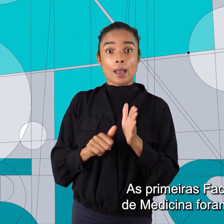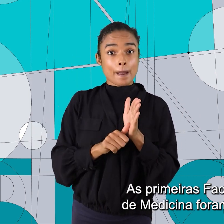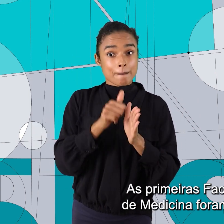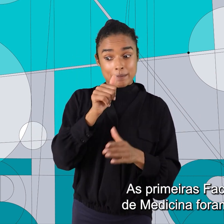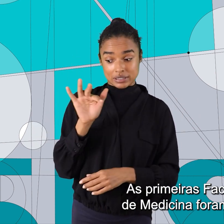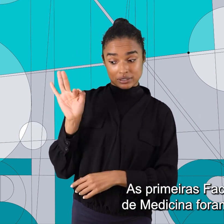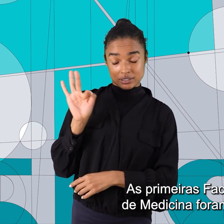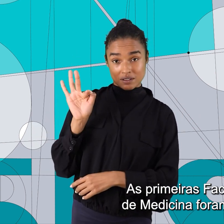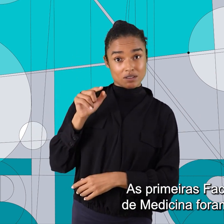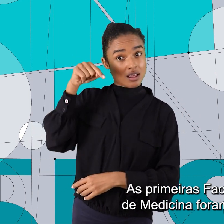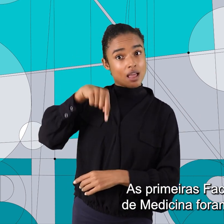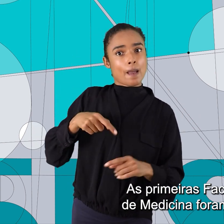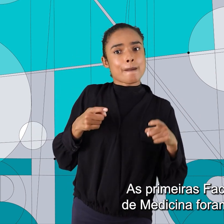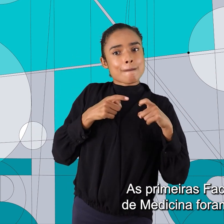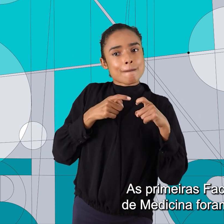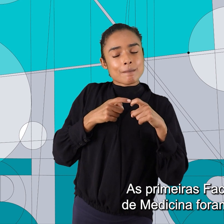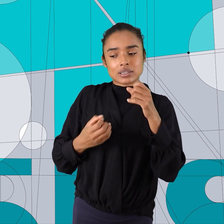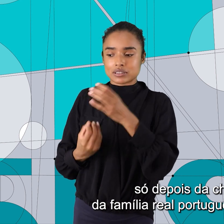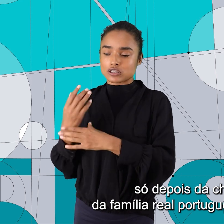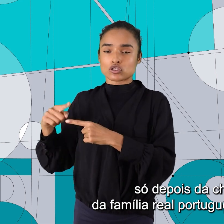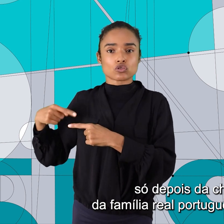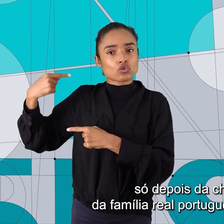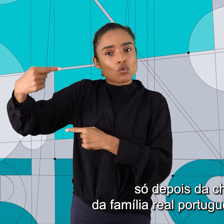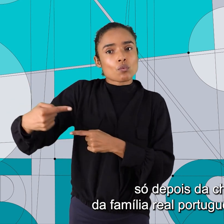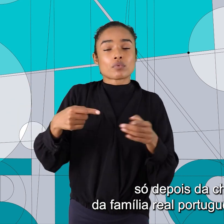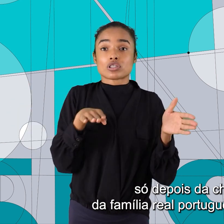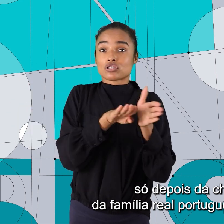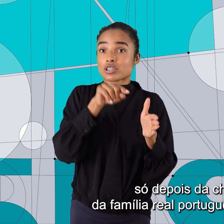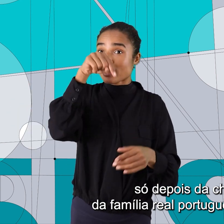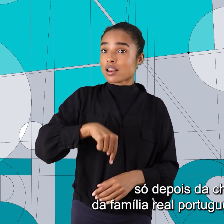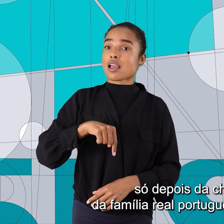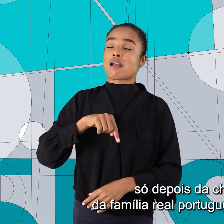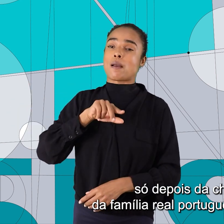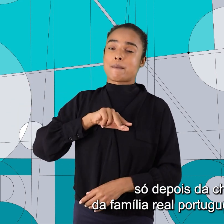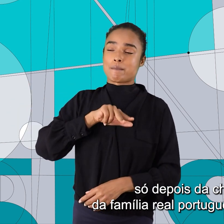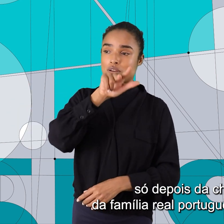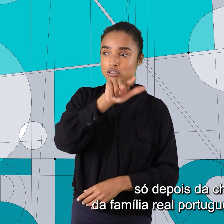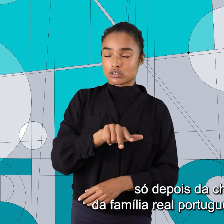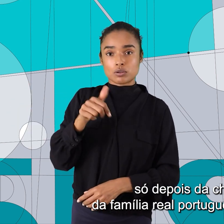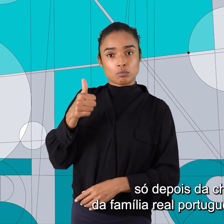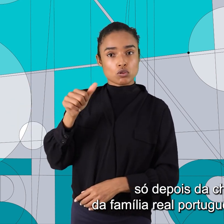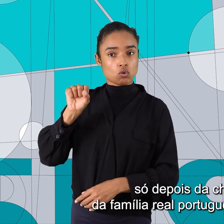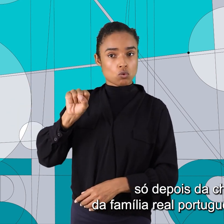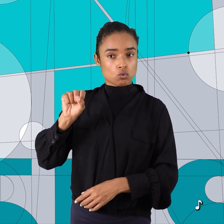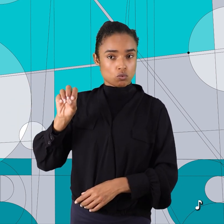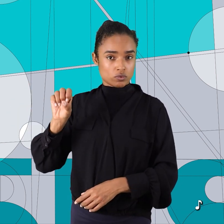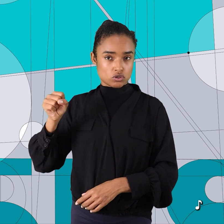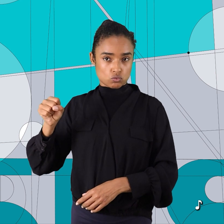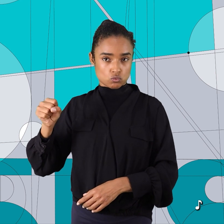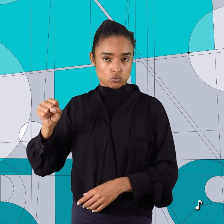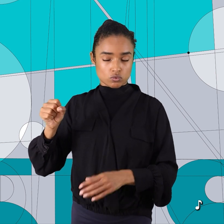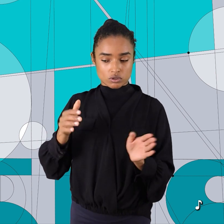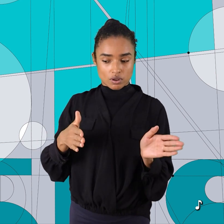As primeiras faculdades de medicina foram criadas só depois da chegada da família real portuguesa em 1808.